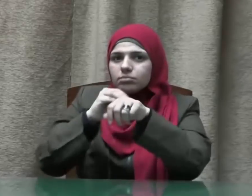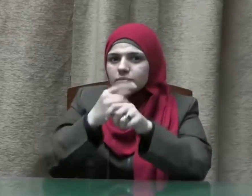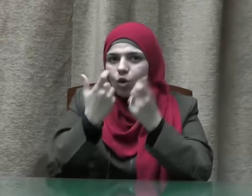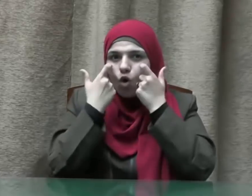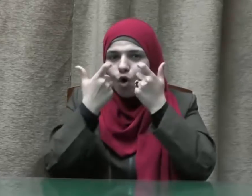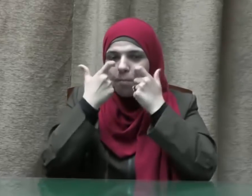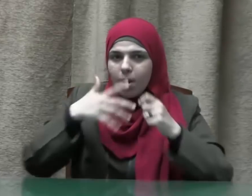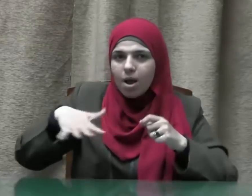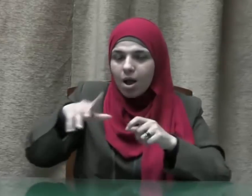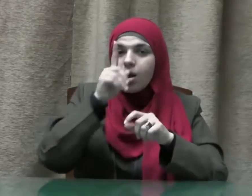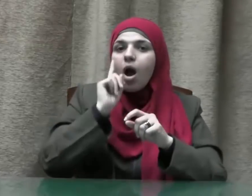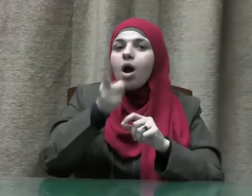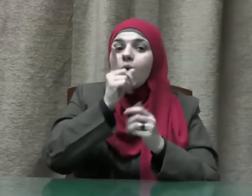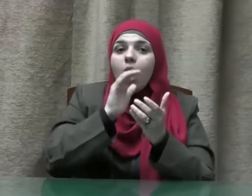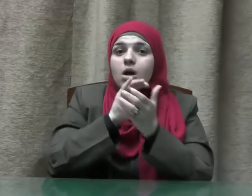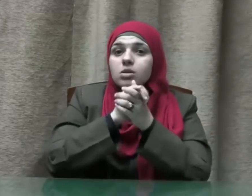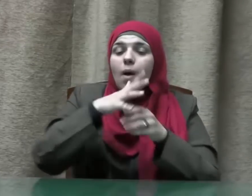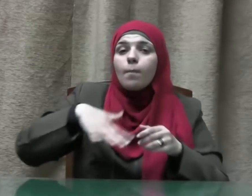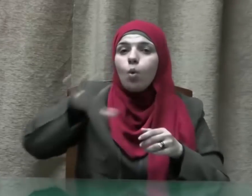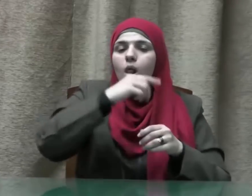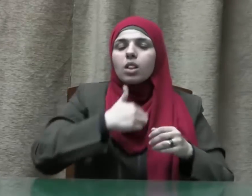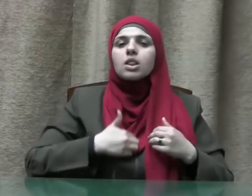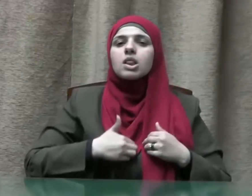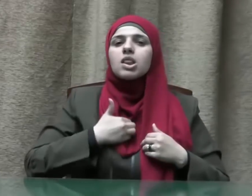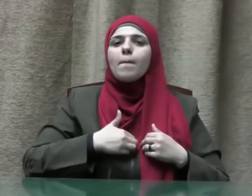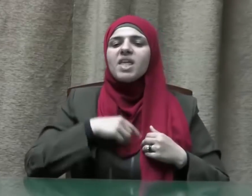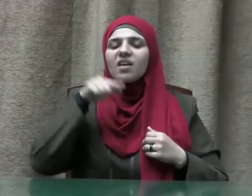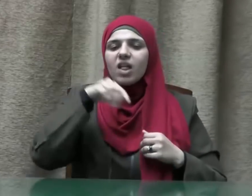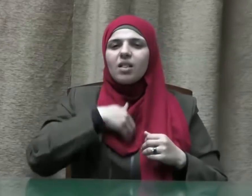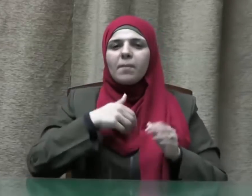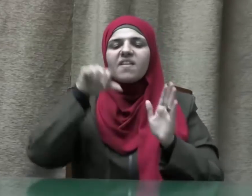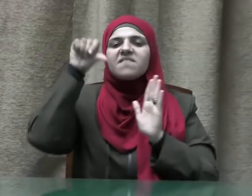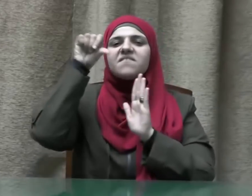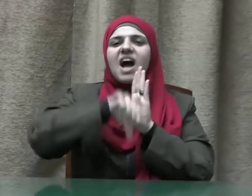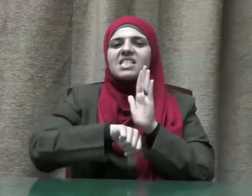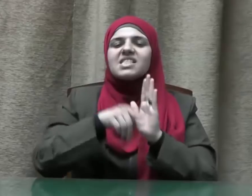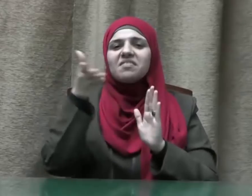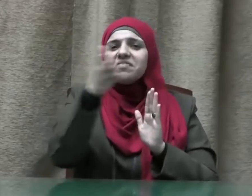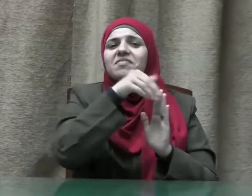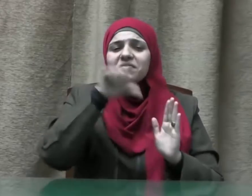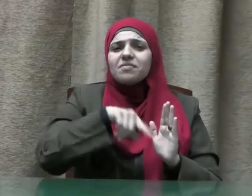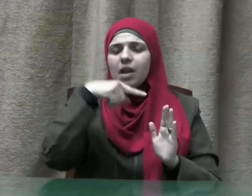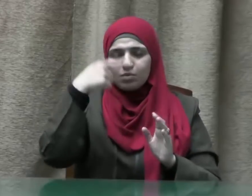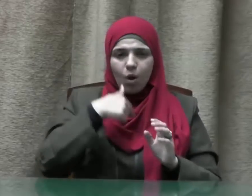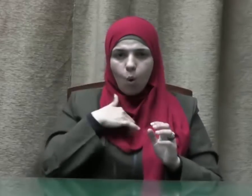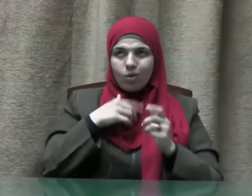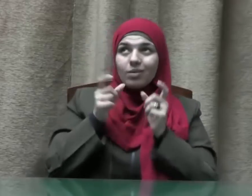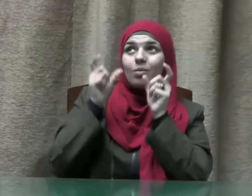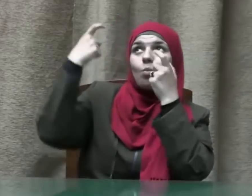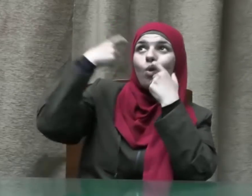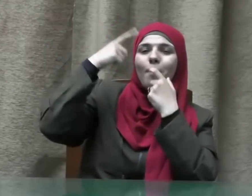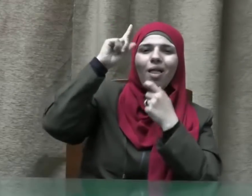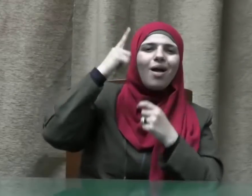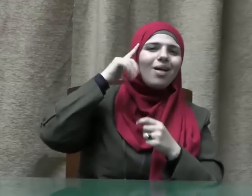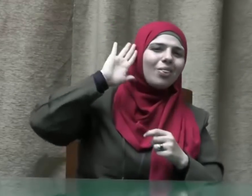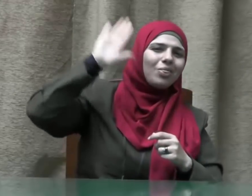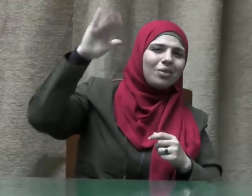أصحاب الضمائر الفاسدة التي لا تراقب ربها وحذر